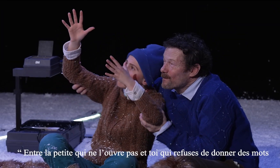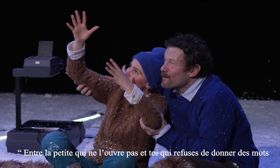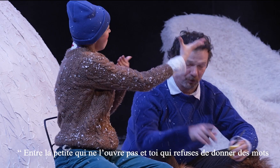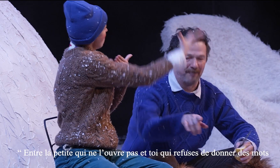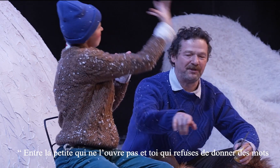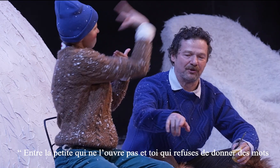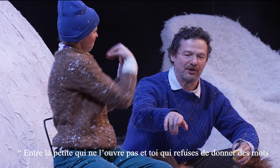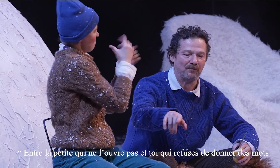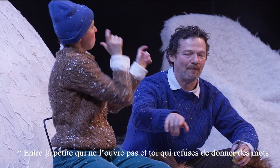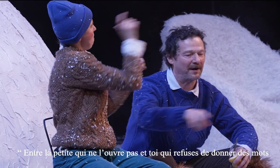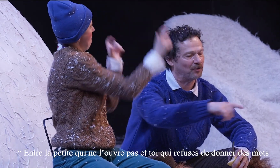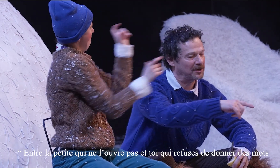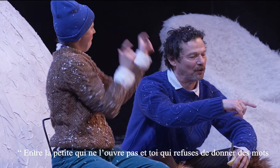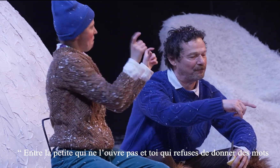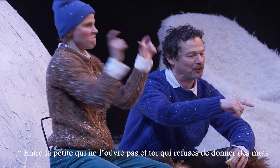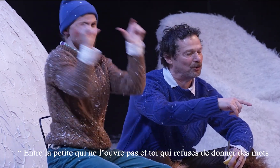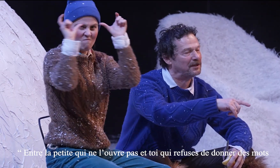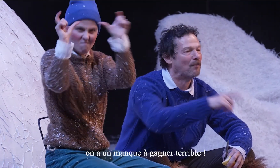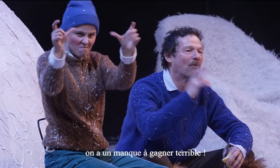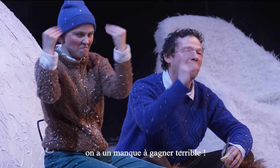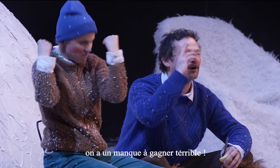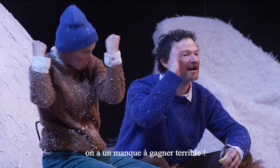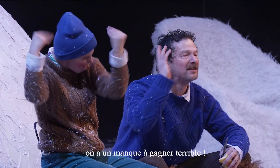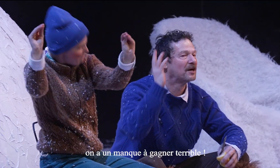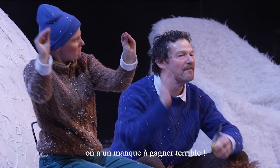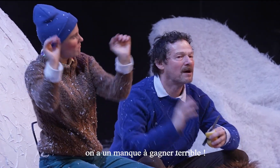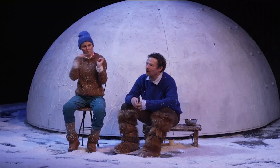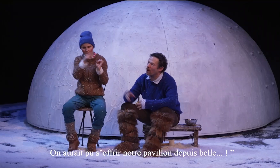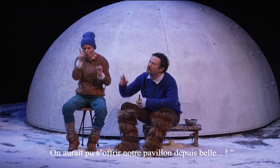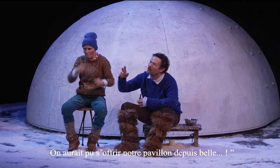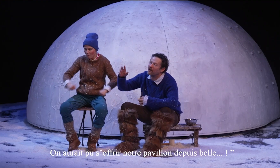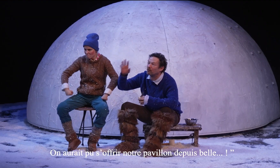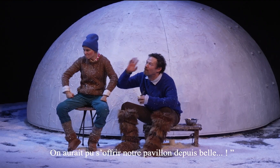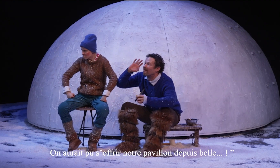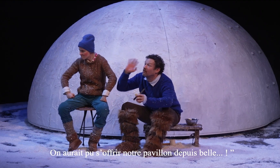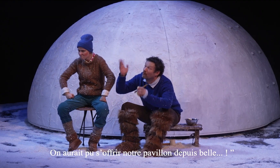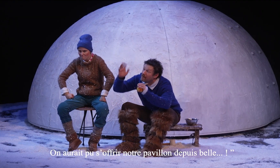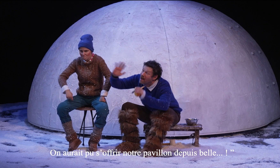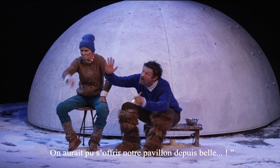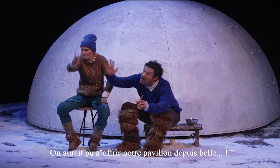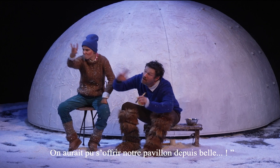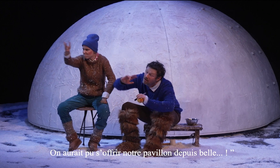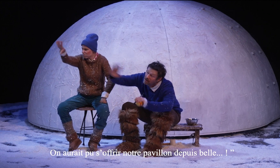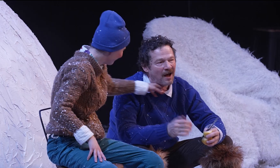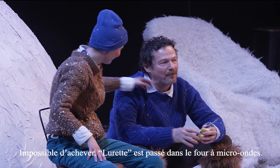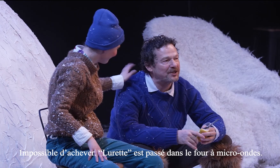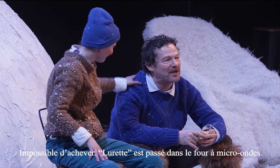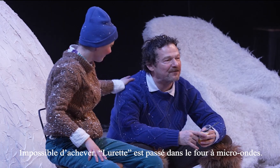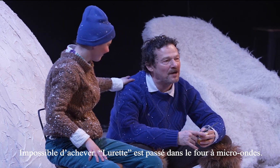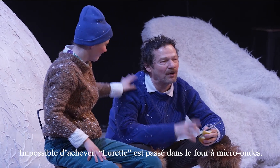Entre la petite qui l'ouvre pas et toi qui refuses de donner tes mots, on a un manque à gagner terrible. On aurait pu s'offrir notre pavillon depuis belle... Impossible d'achever, il